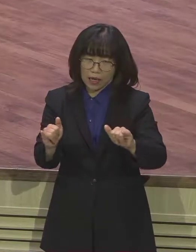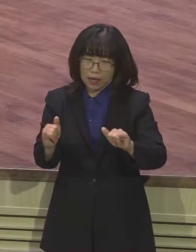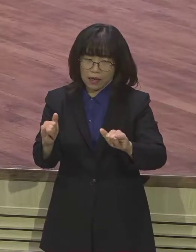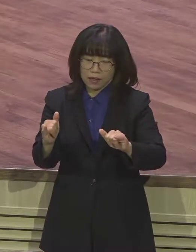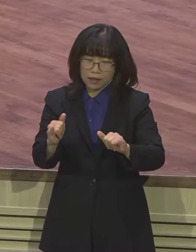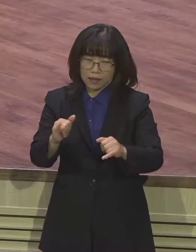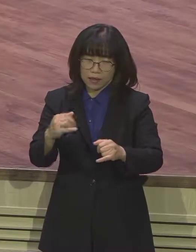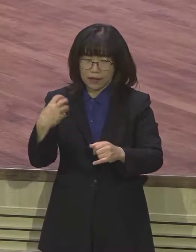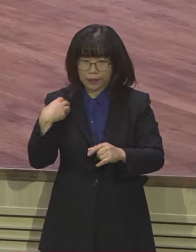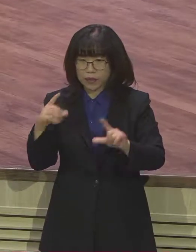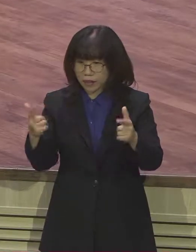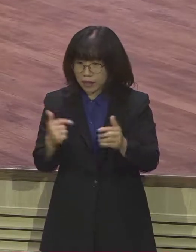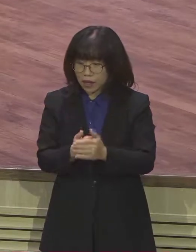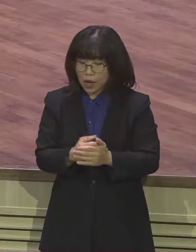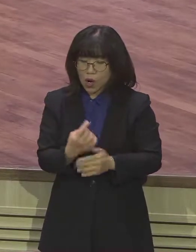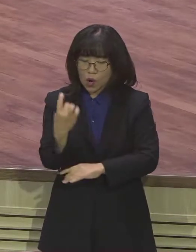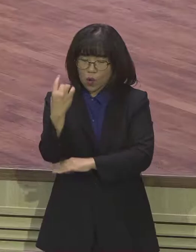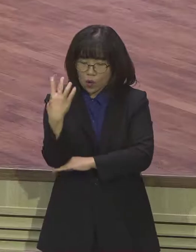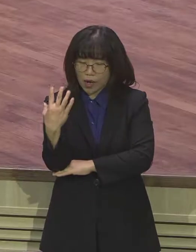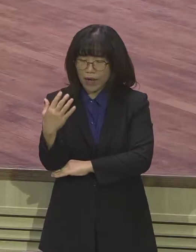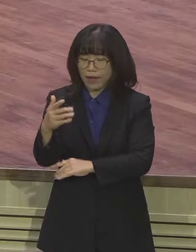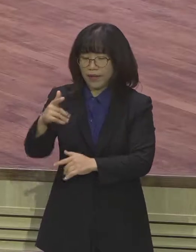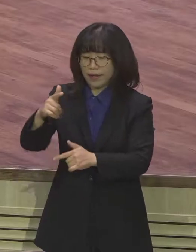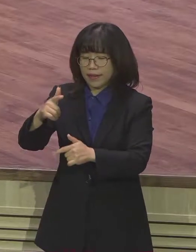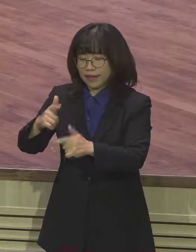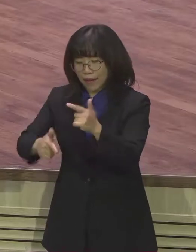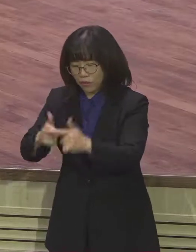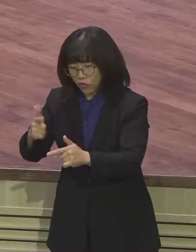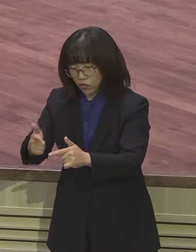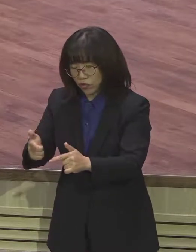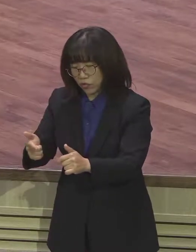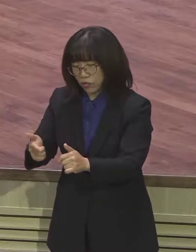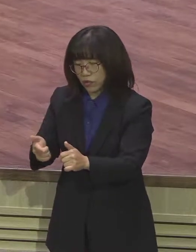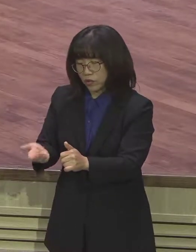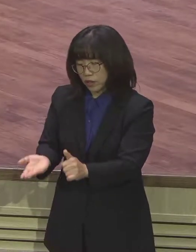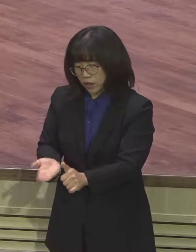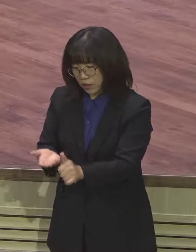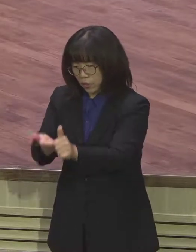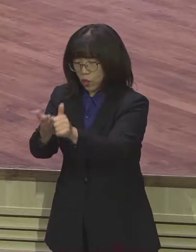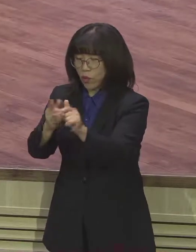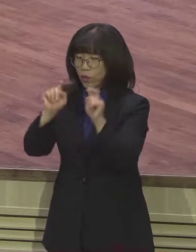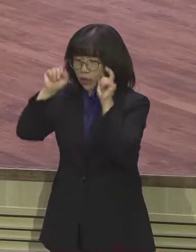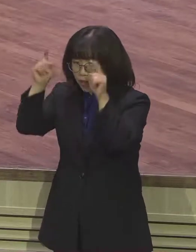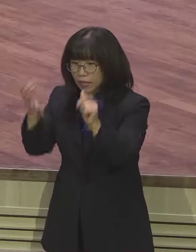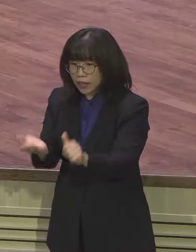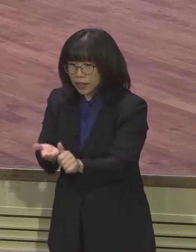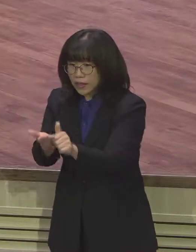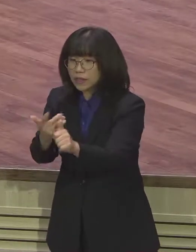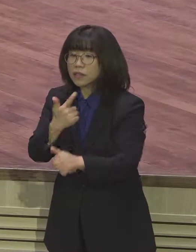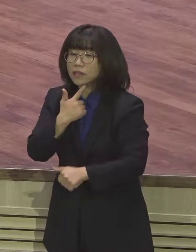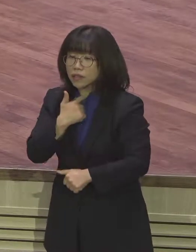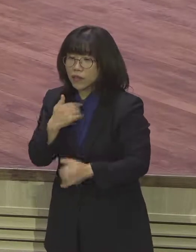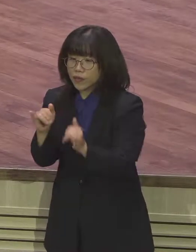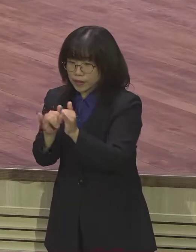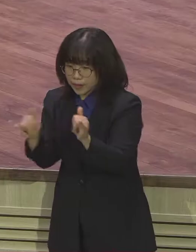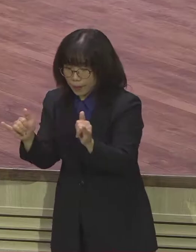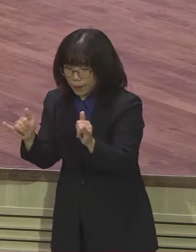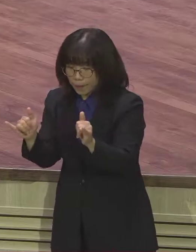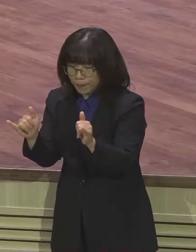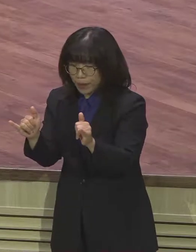또 양을 키우면서 하나님의 음성을 기다리던 경건한 사람이었습니다. 그러던 그에게 하나님께서 선지자 사역을